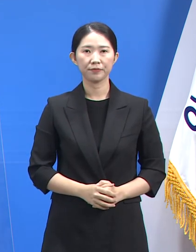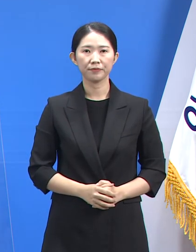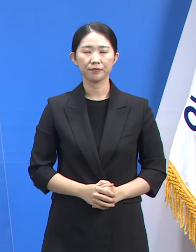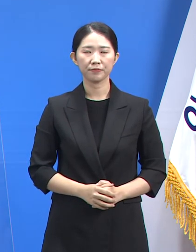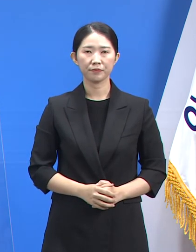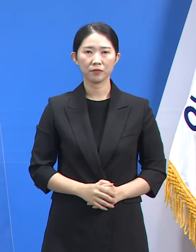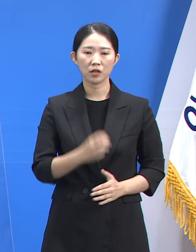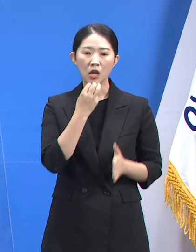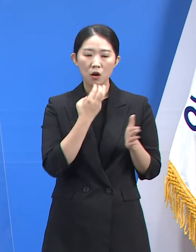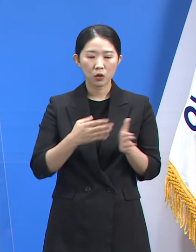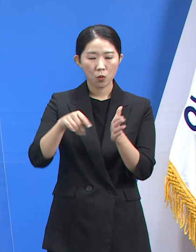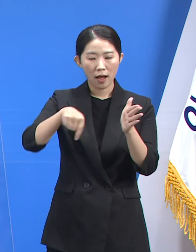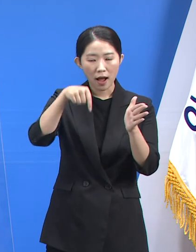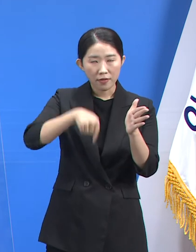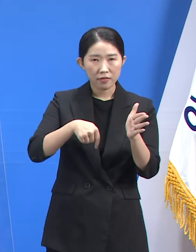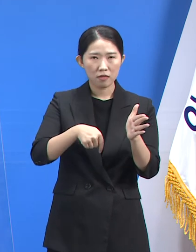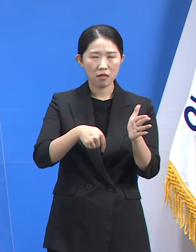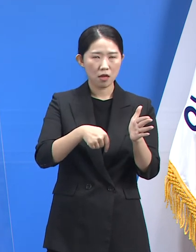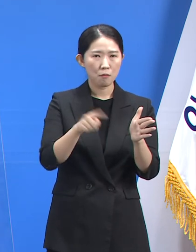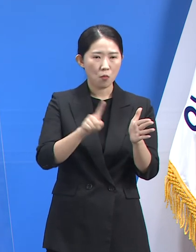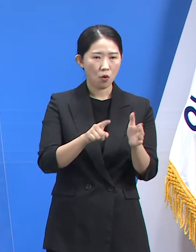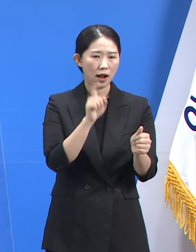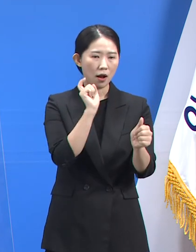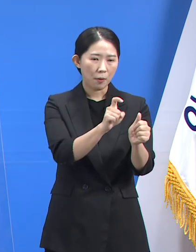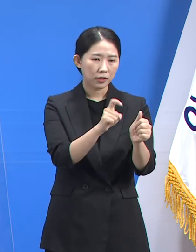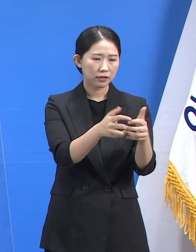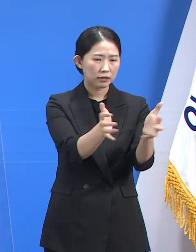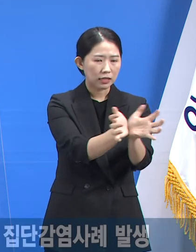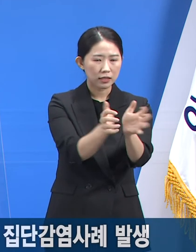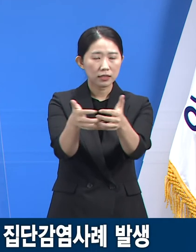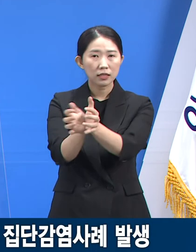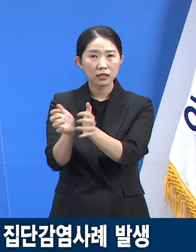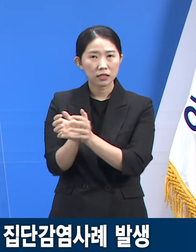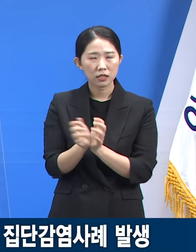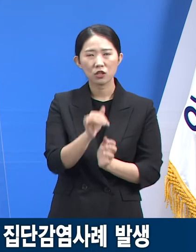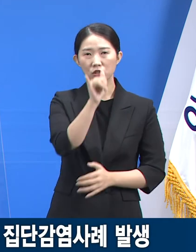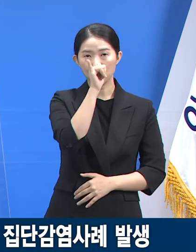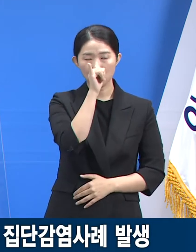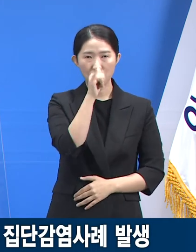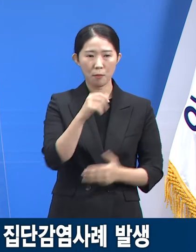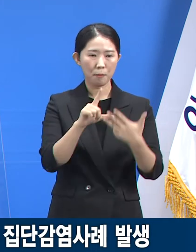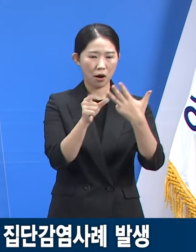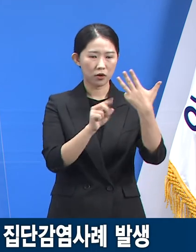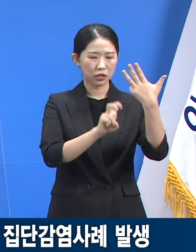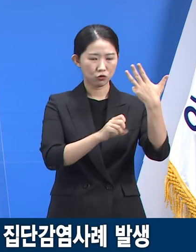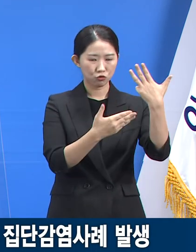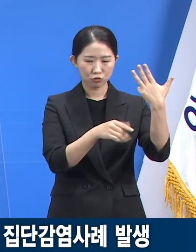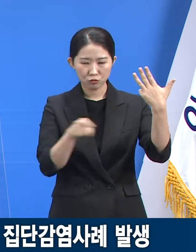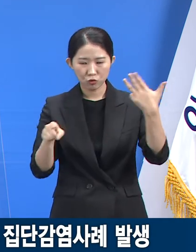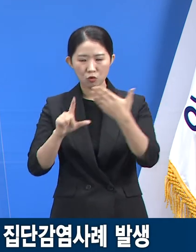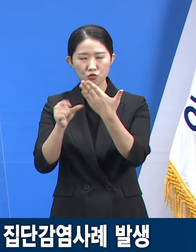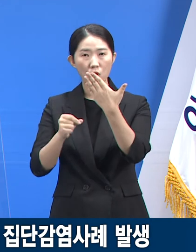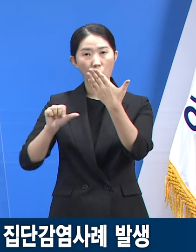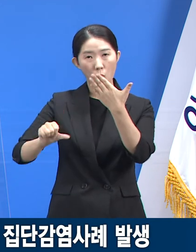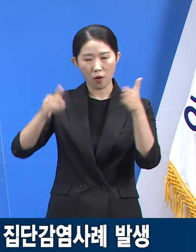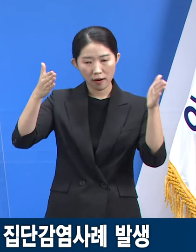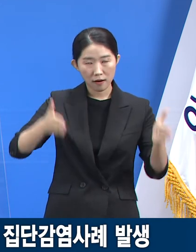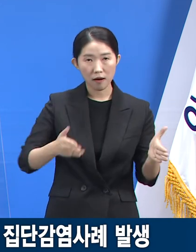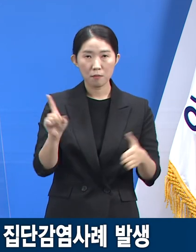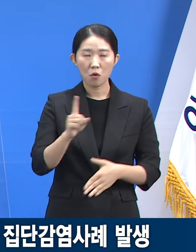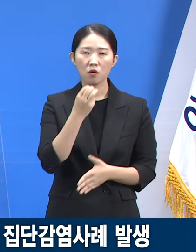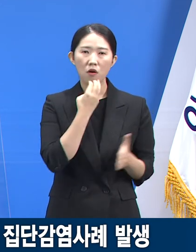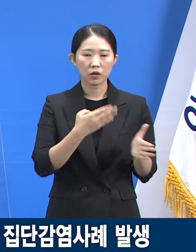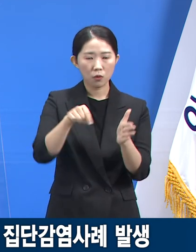도내 집단관련 사례에 대해서 사업장 중심으로 말씀드리겠습니다. 8월 29일부터 9월 5일까지 도내 총